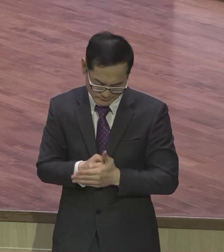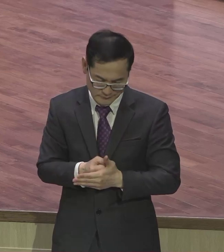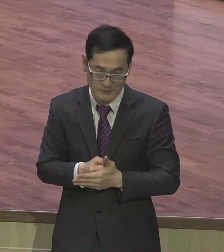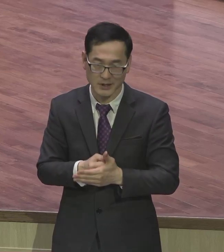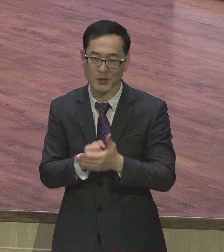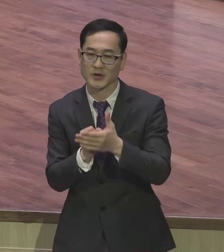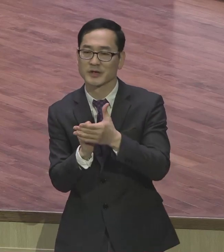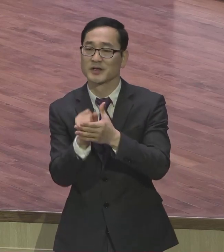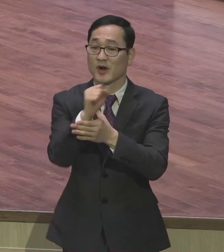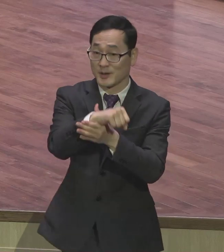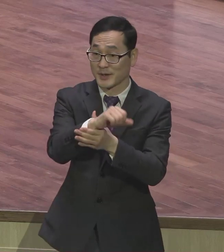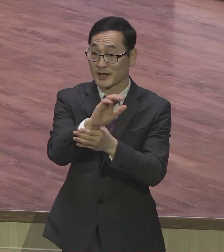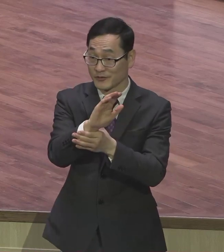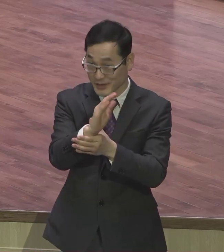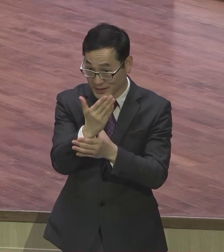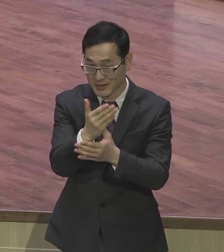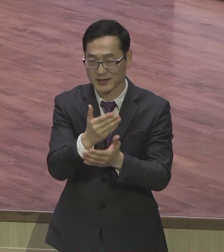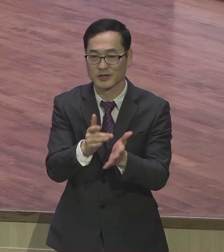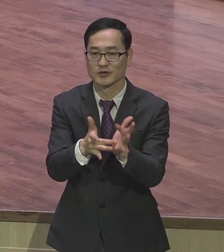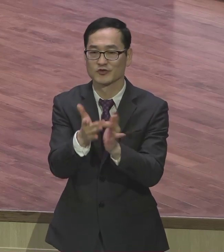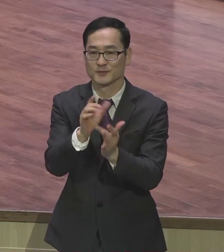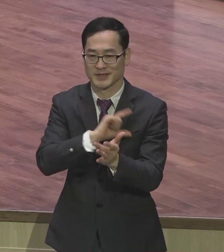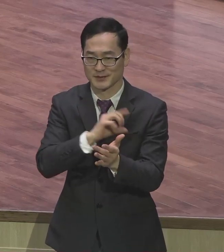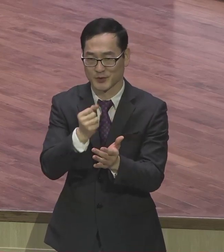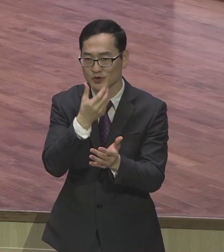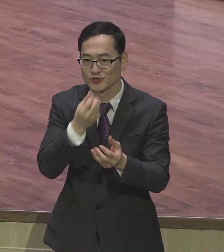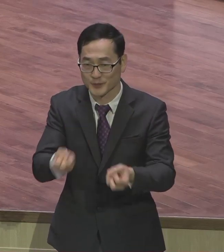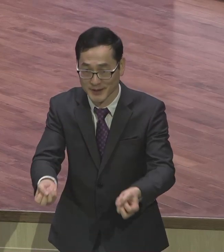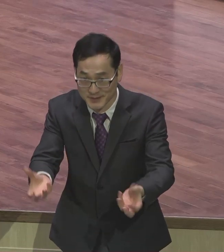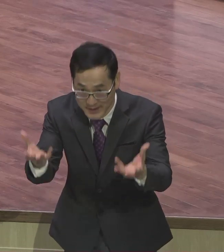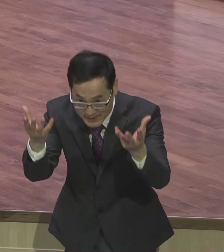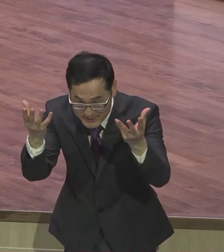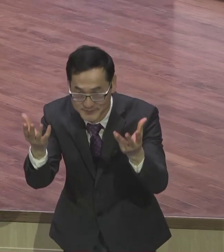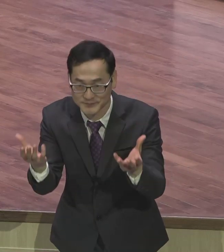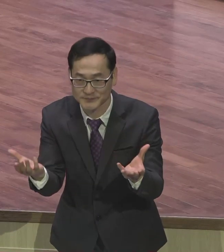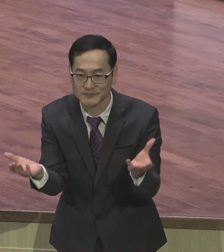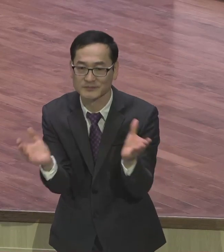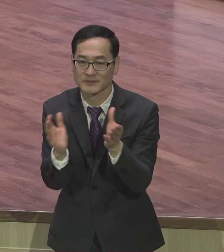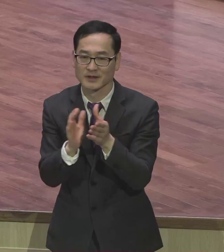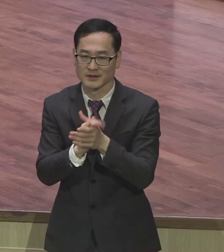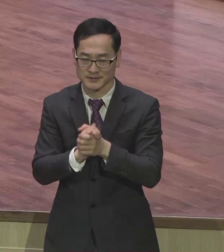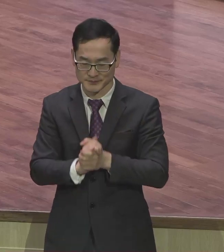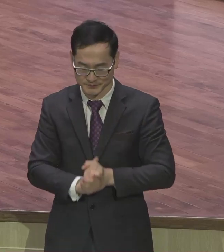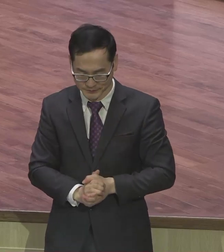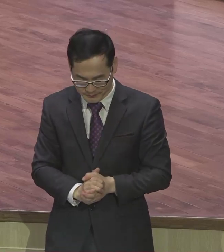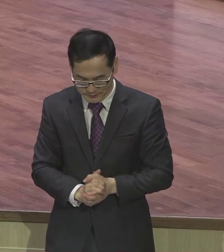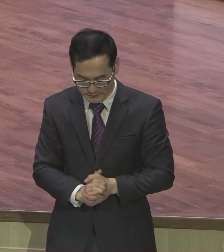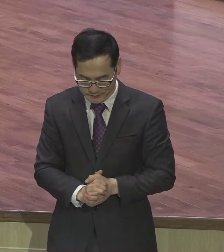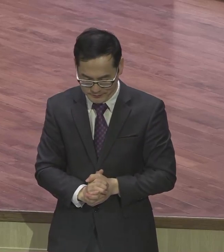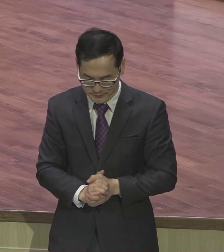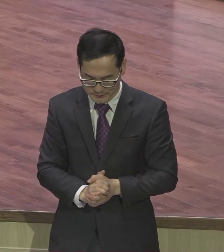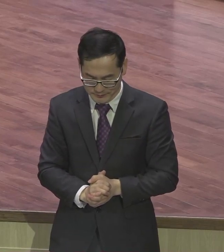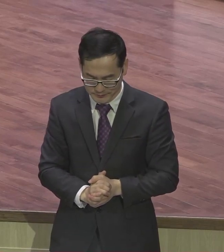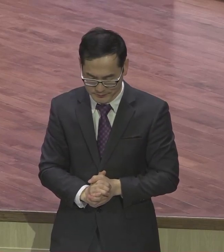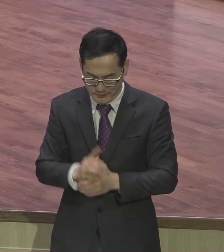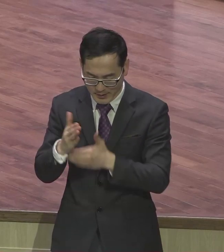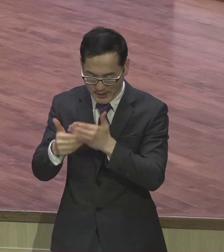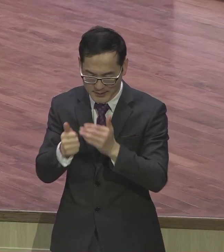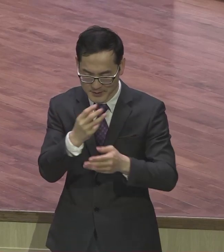맺히기를 주엠으로 축복합니다 기도합시다 아버지 하나님 오늘 우리의 랩런터를 초청해서 함께